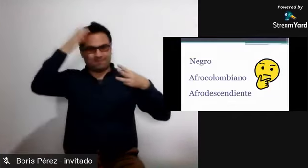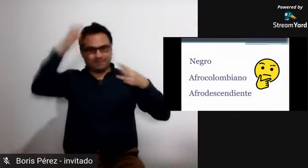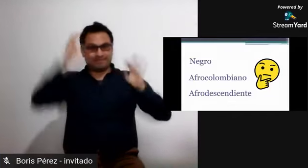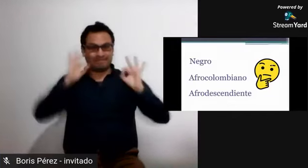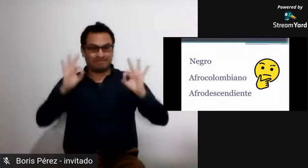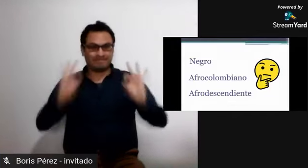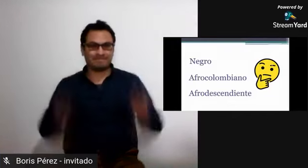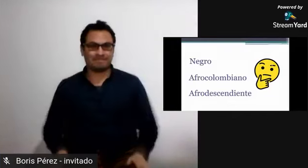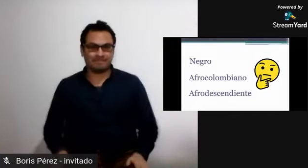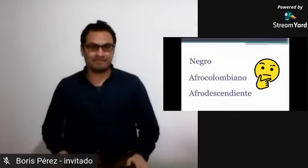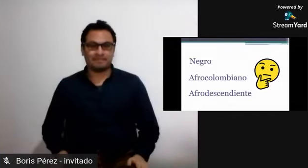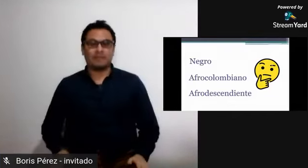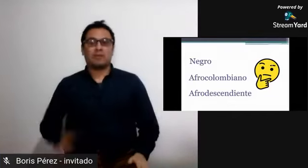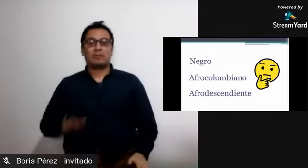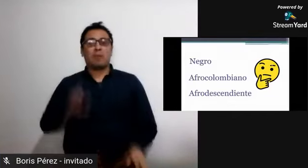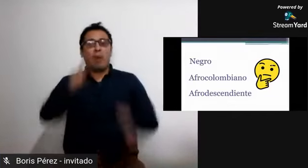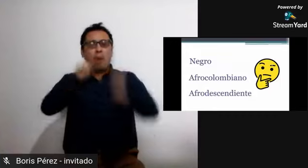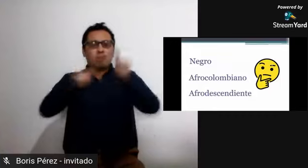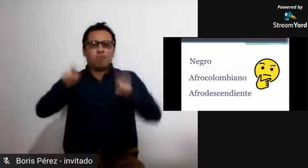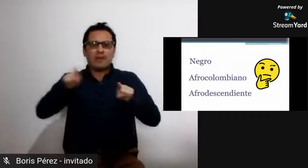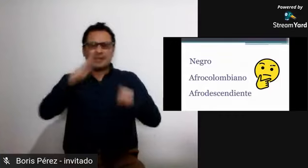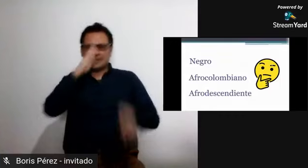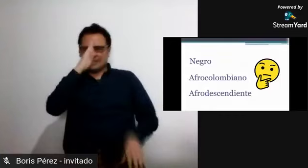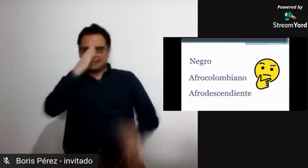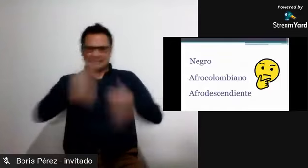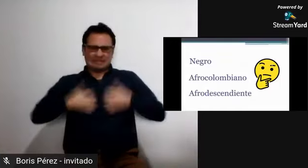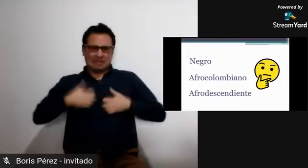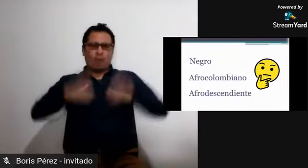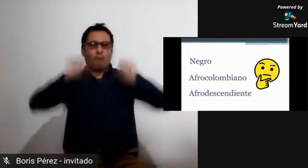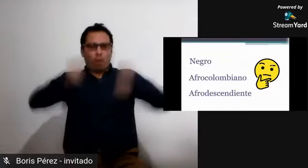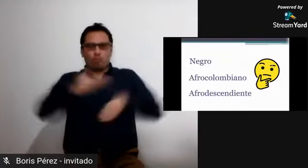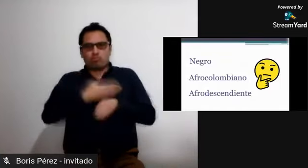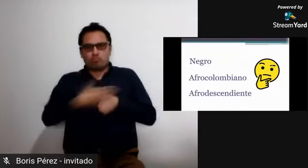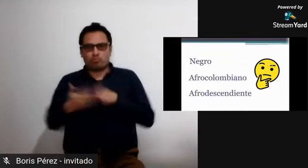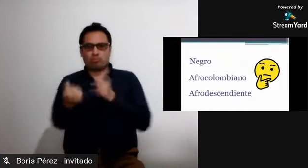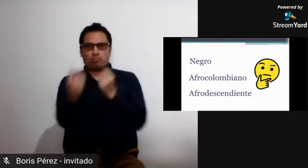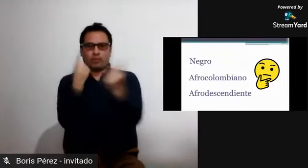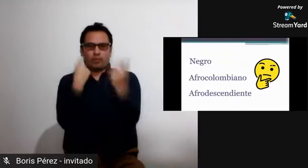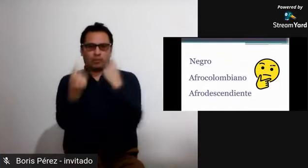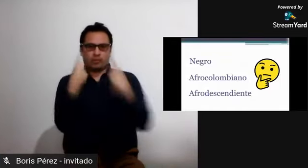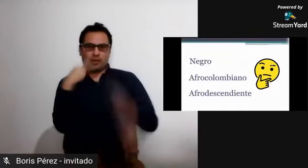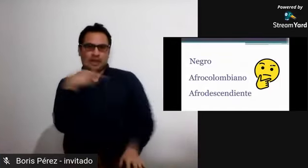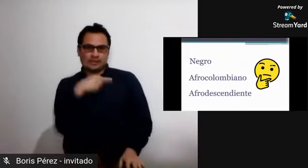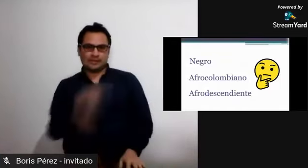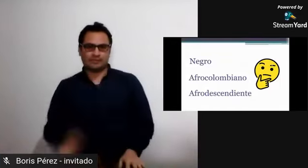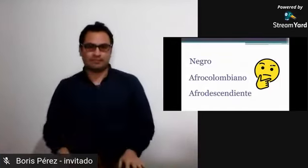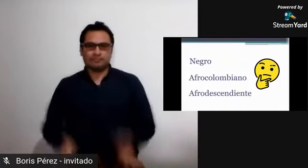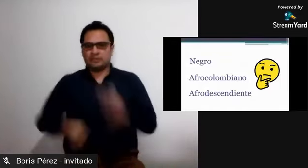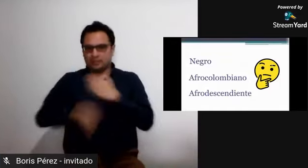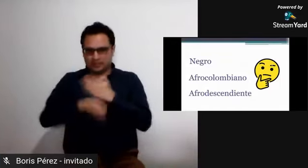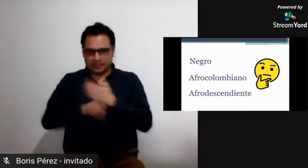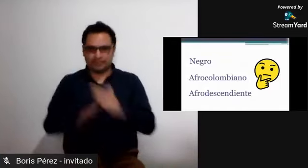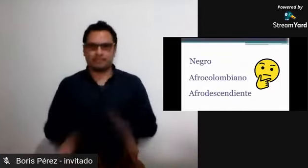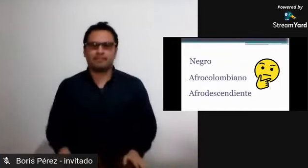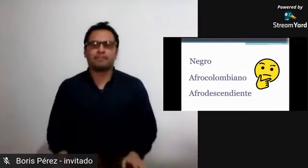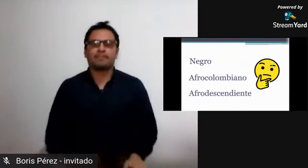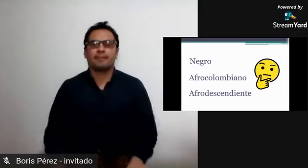colombia y áfrica o bien sea hablando de la seña de colombia y quienes llegaron en un barco a nuestro país entonces